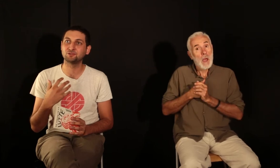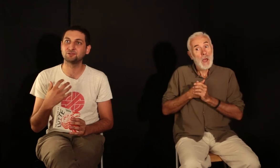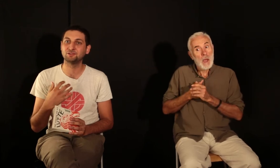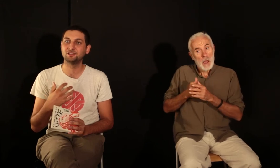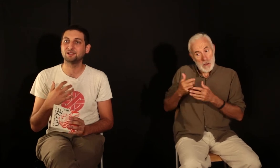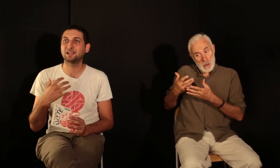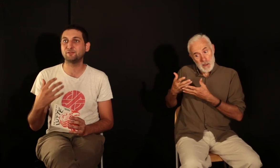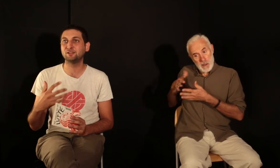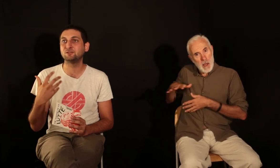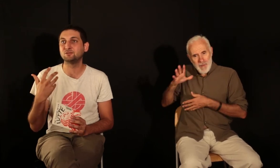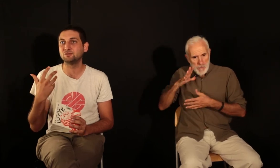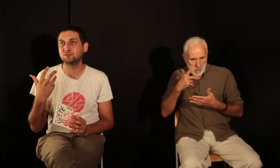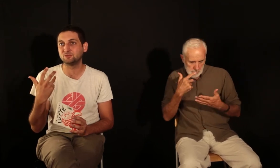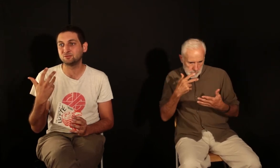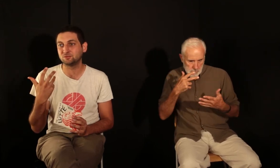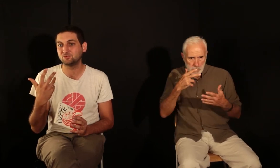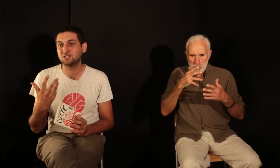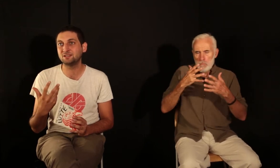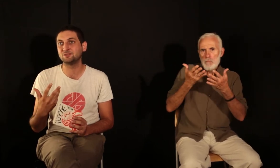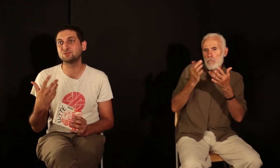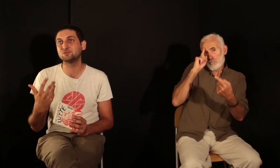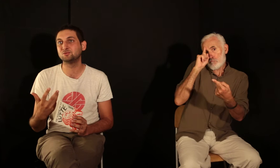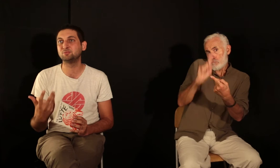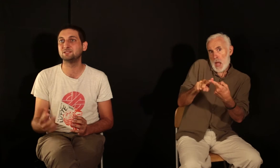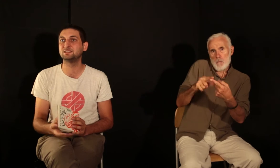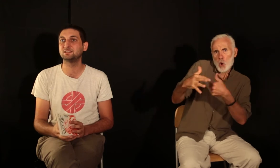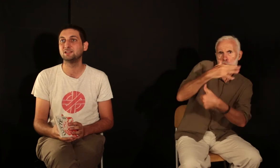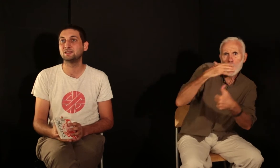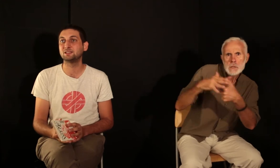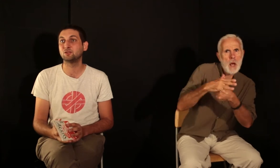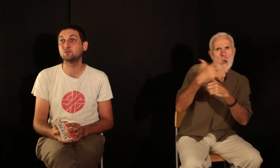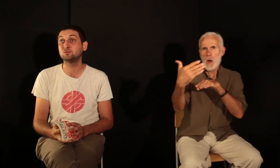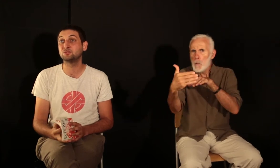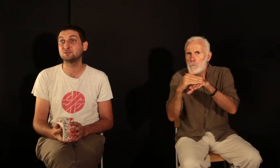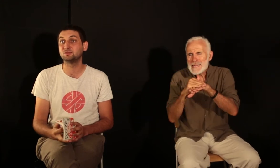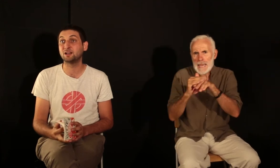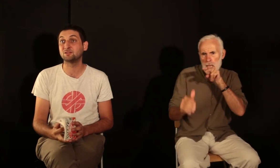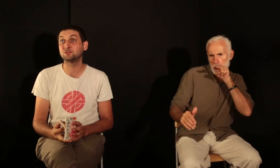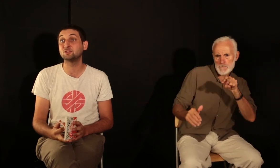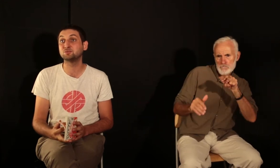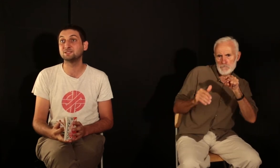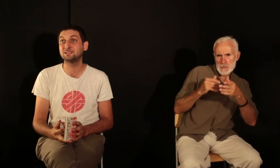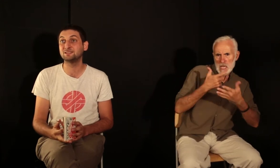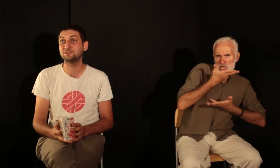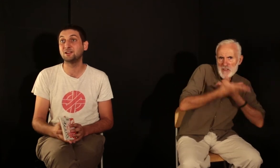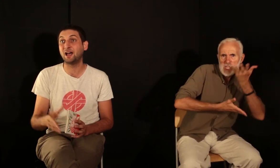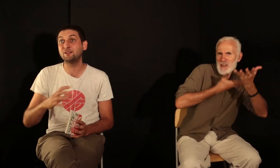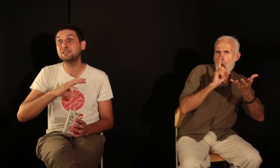graphique de sujets sociaux et politiques, et qui en ont transposé, avec les